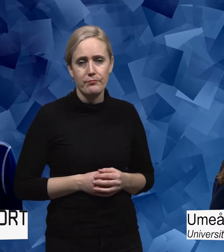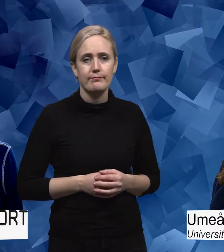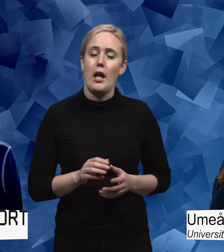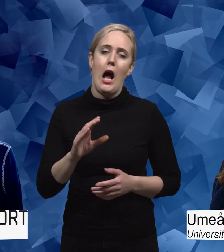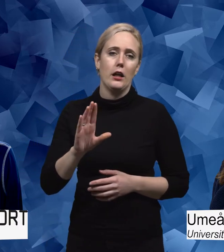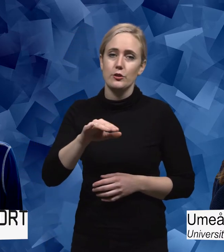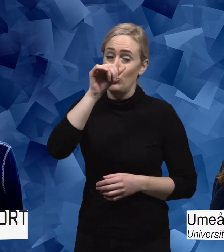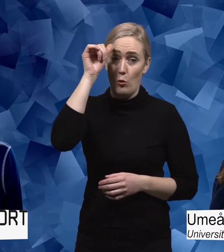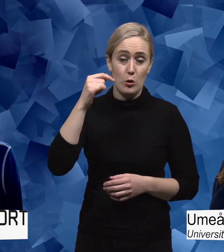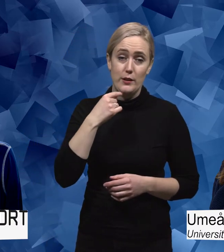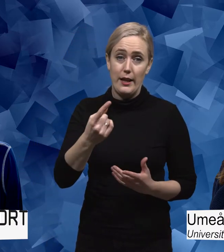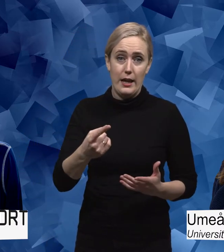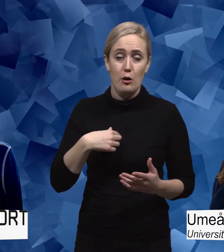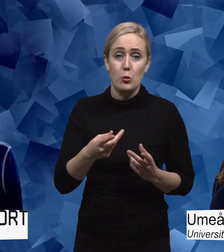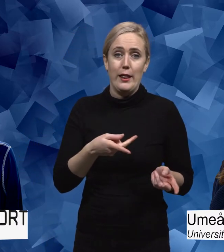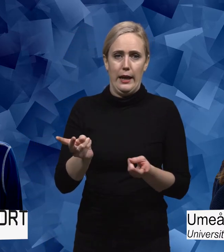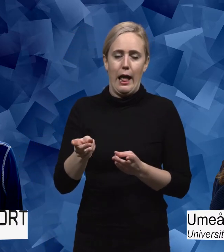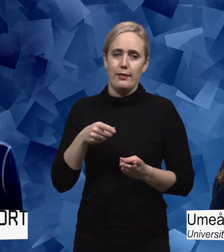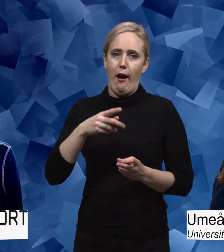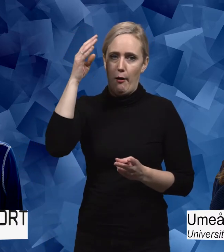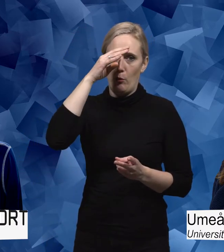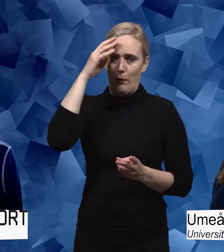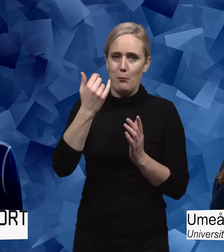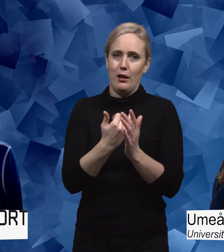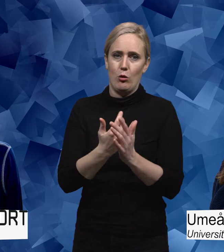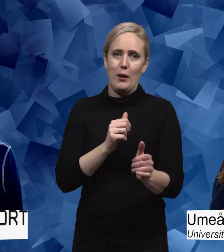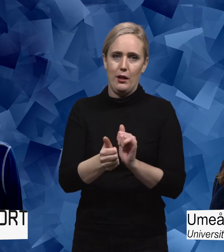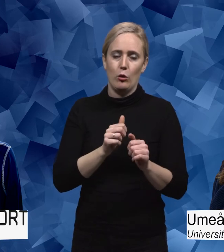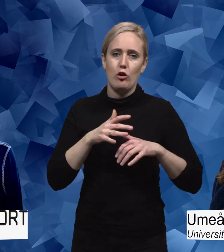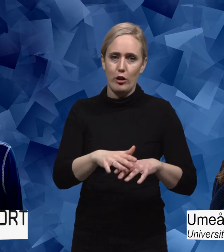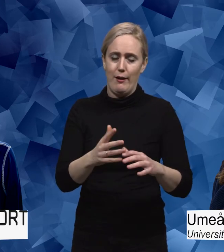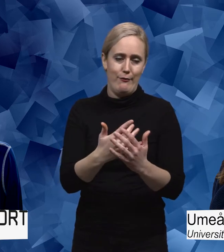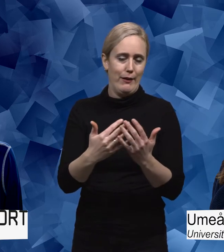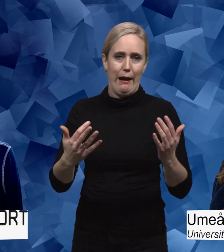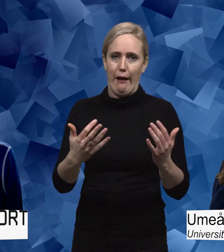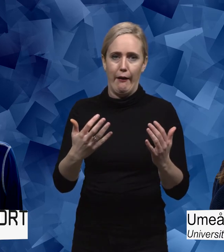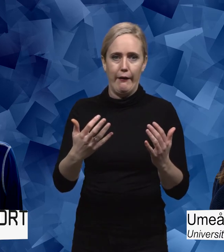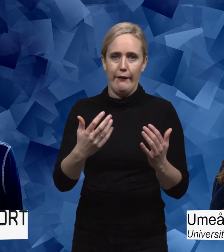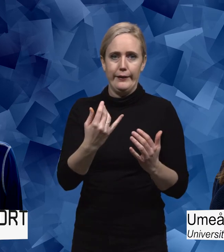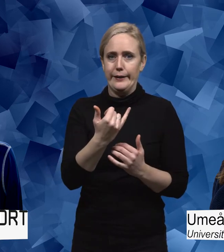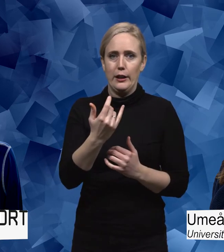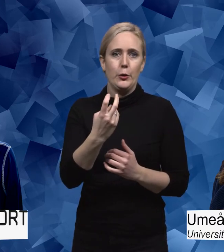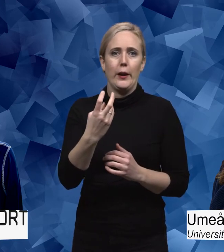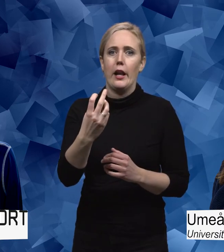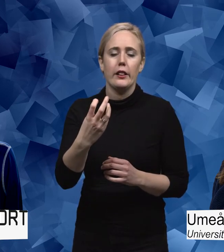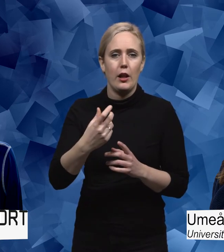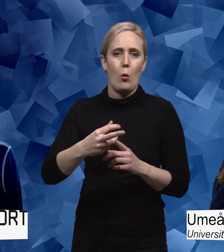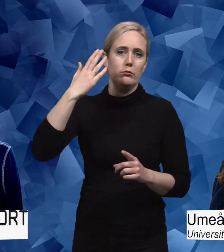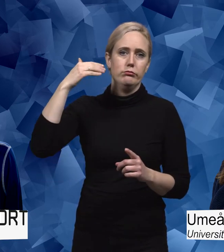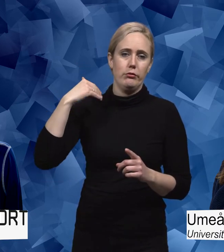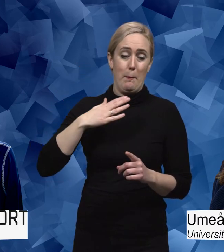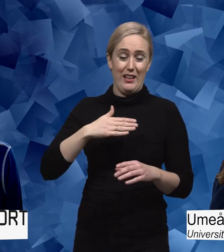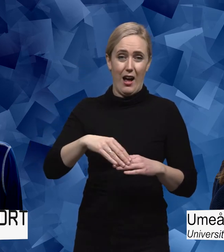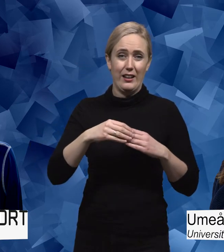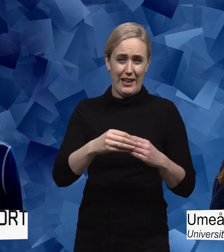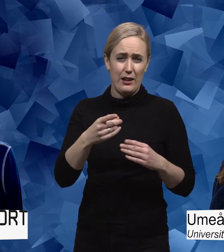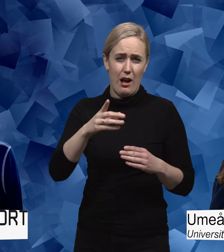det är svårt att säga, men det är ju generellt idrottens dilemma. Det är flera decennier tillbaka. Min handledare Eva Olofsson var